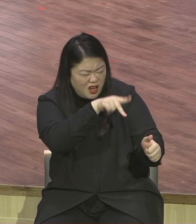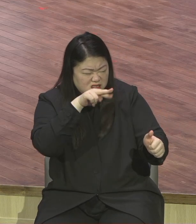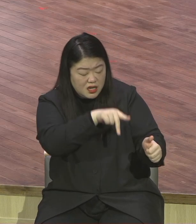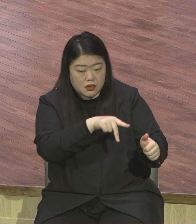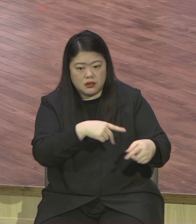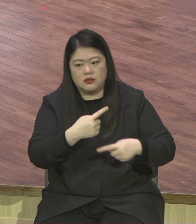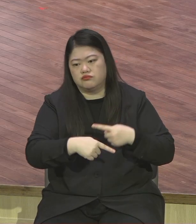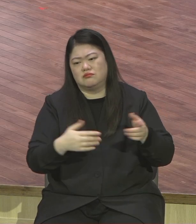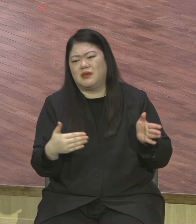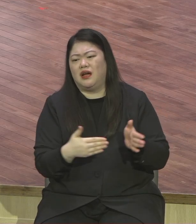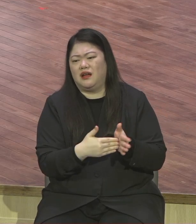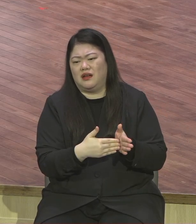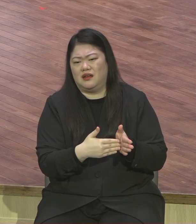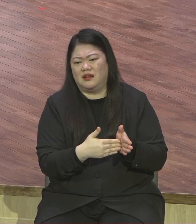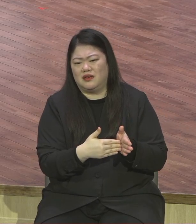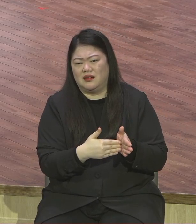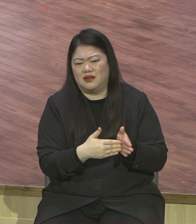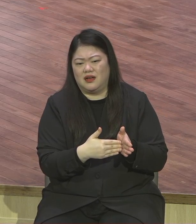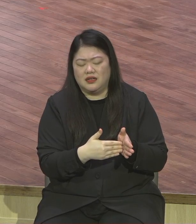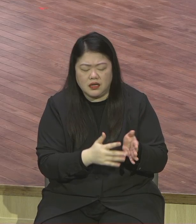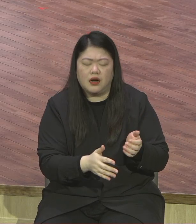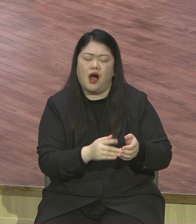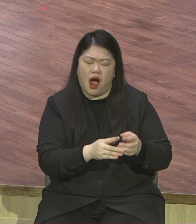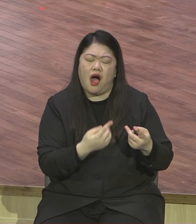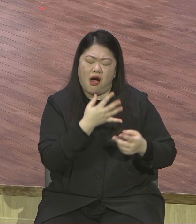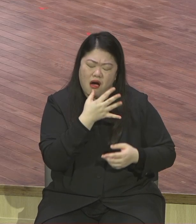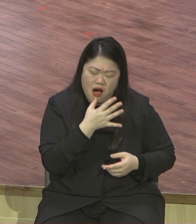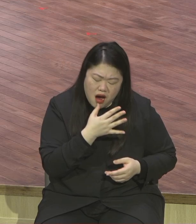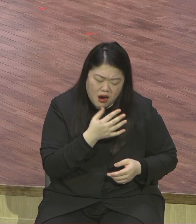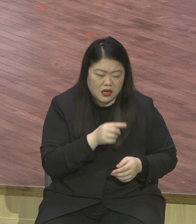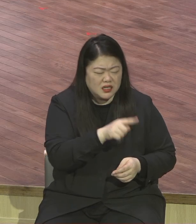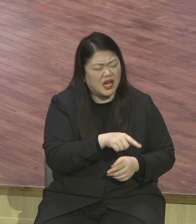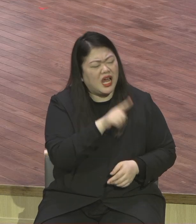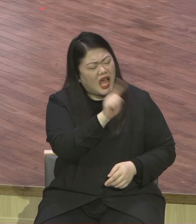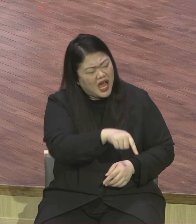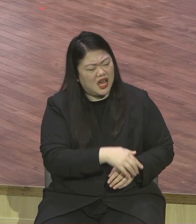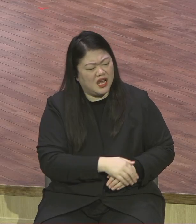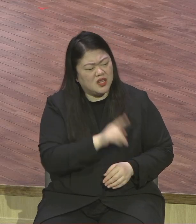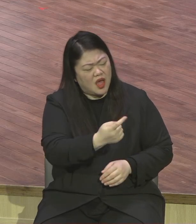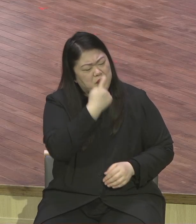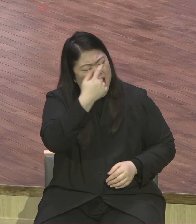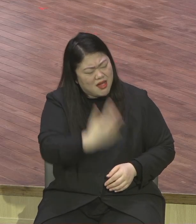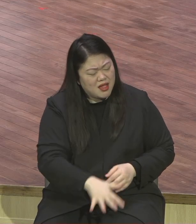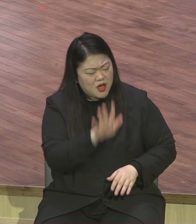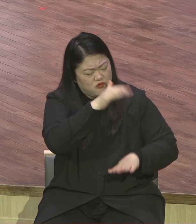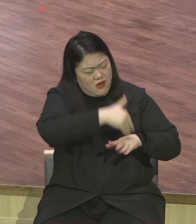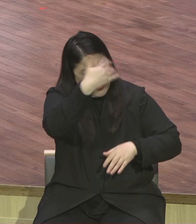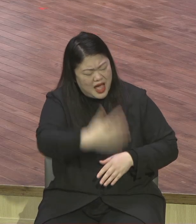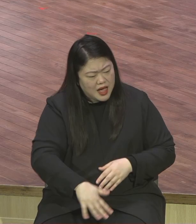비판하지 마 너 몰라서 그래 그러지 마 그래 말이야 받아줘